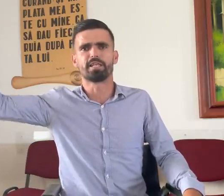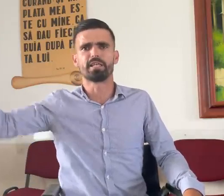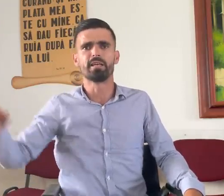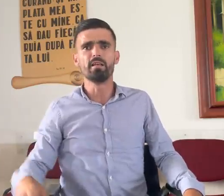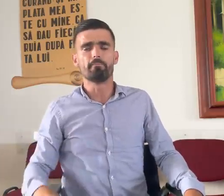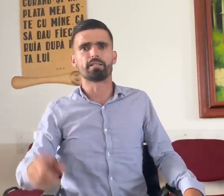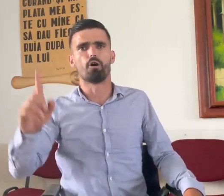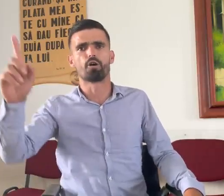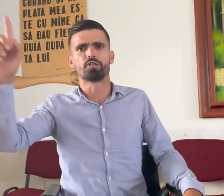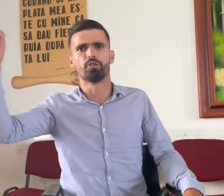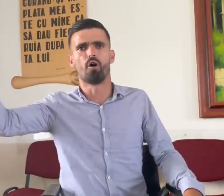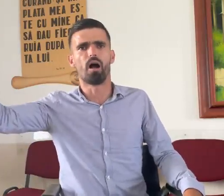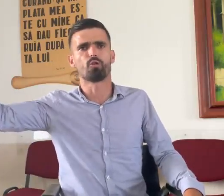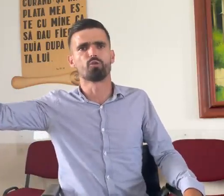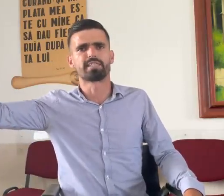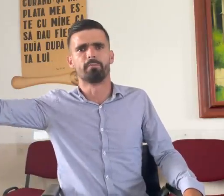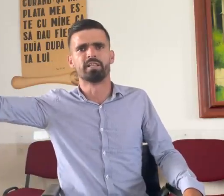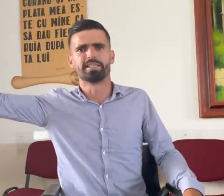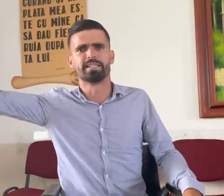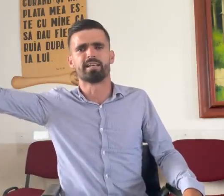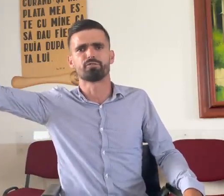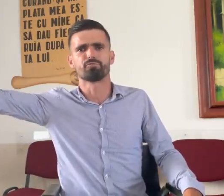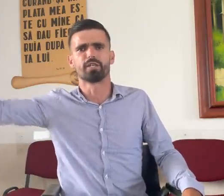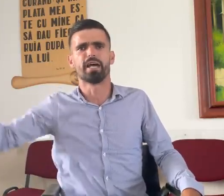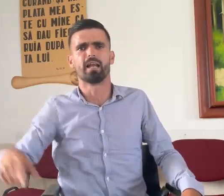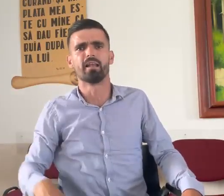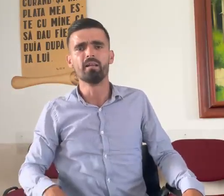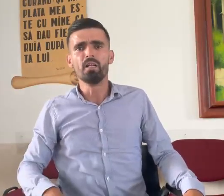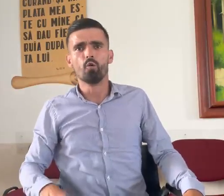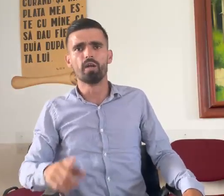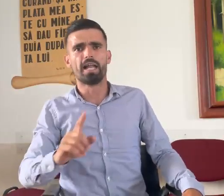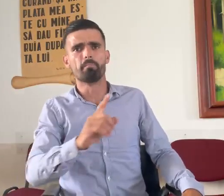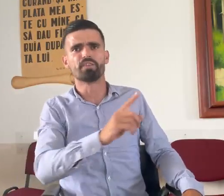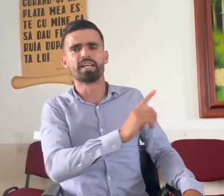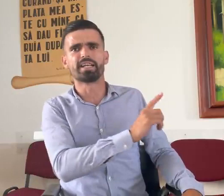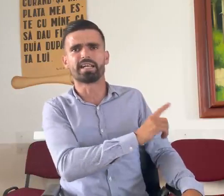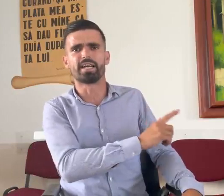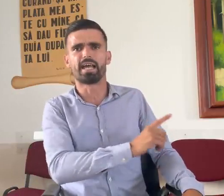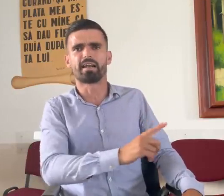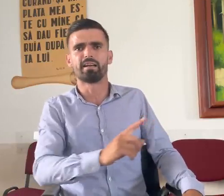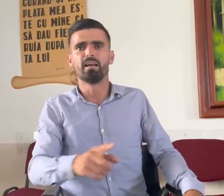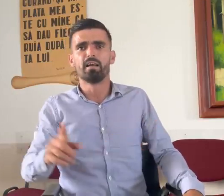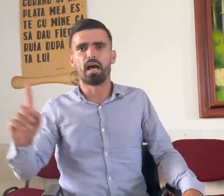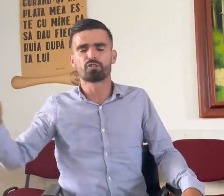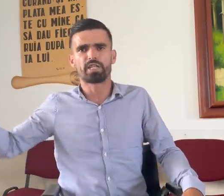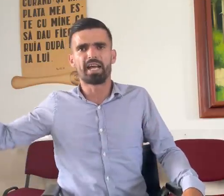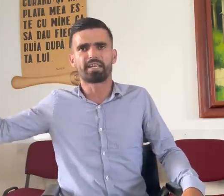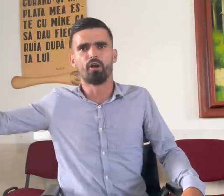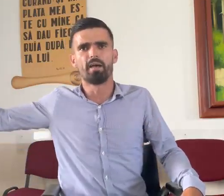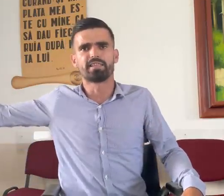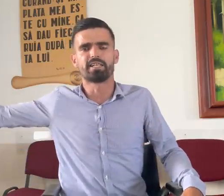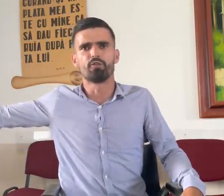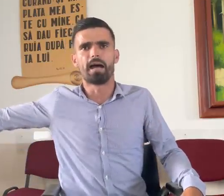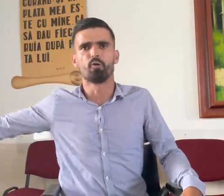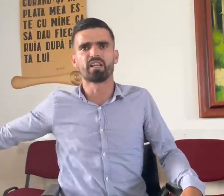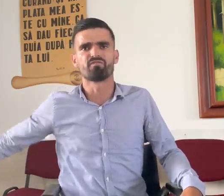zi, pe 29 august, să mă întâlnesc cu El, un lemn de nicăieri, la 3 km de unde a murit